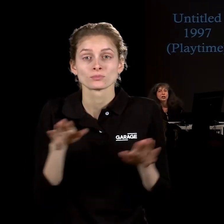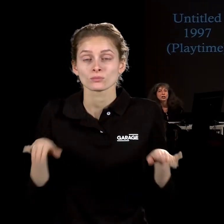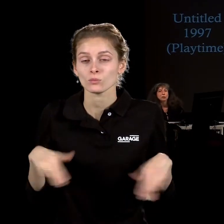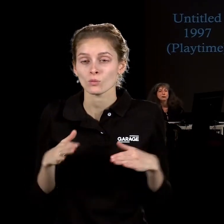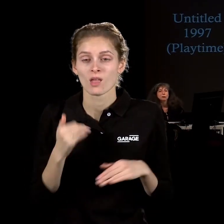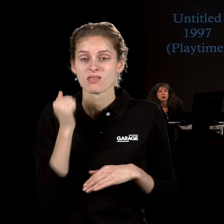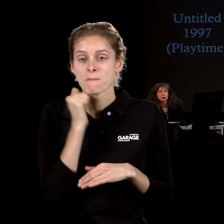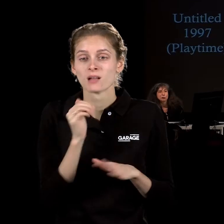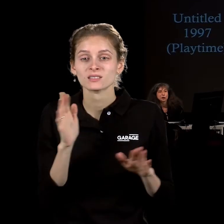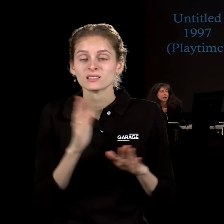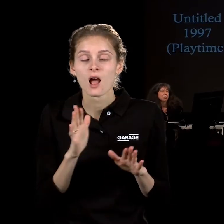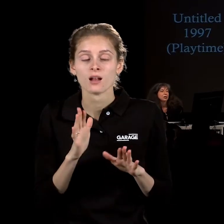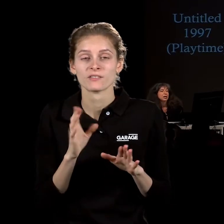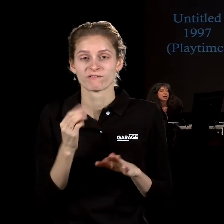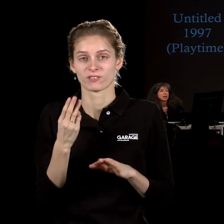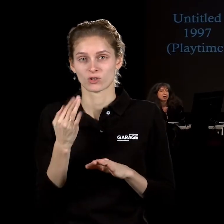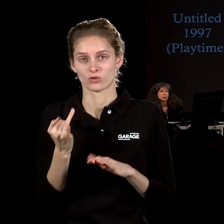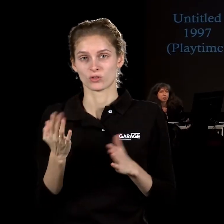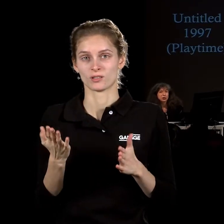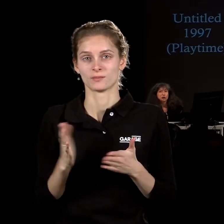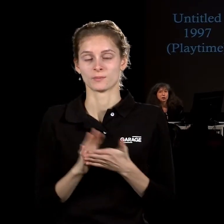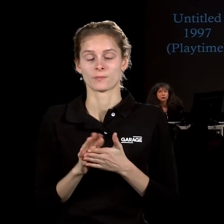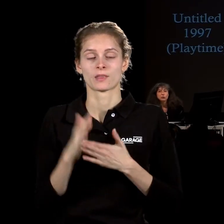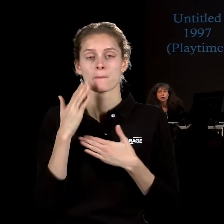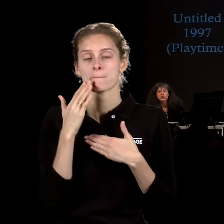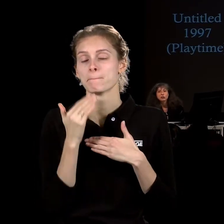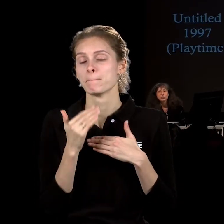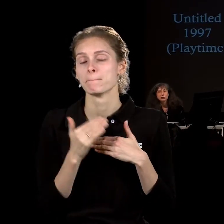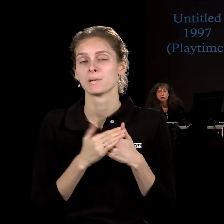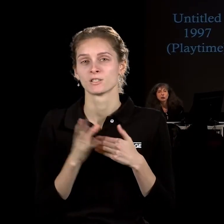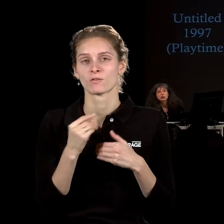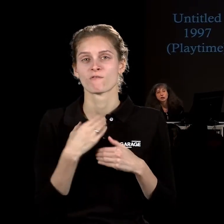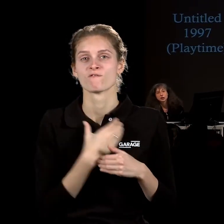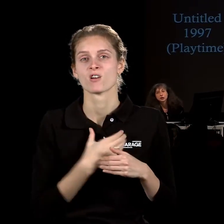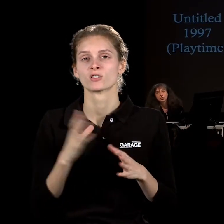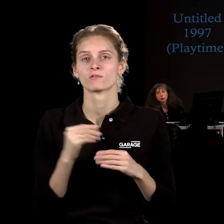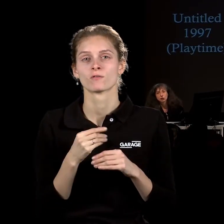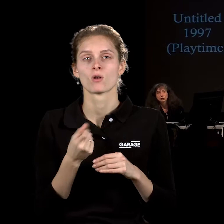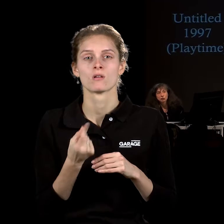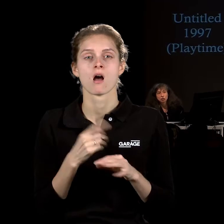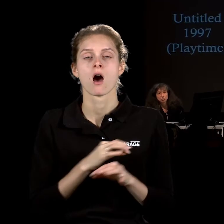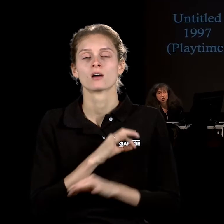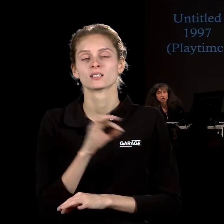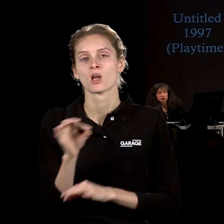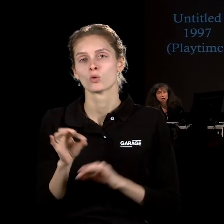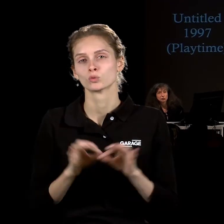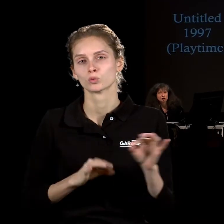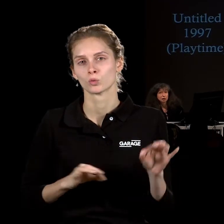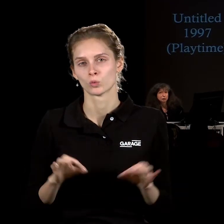нематериальными, эфемерными вещами, ближе всего и важнее всего для него, оказывается, архитектура и